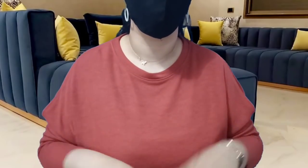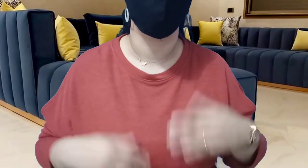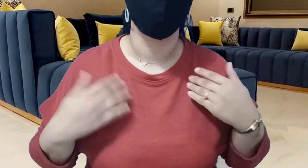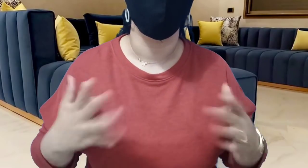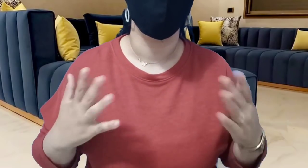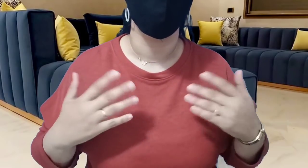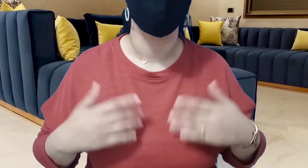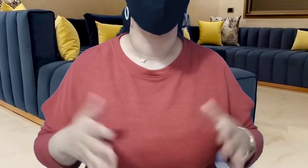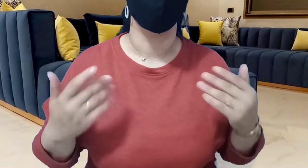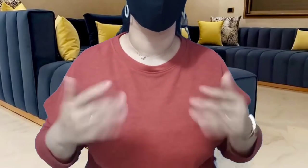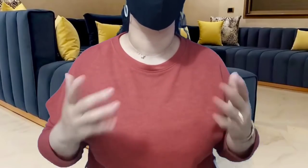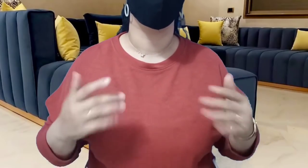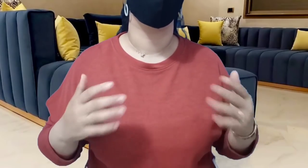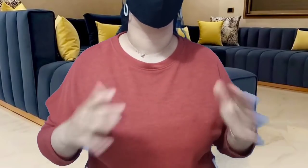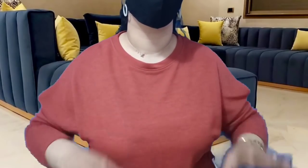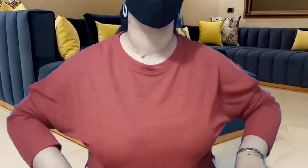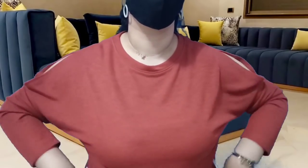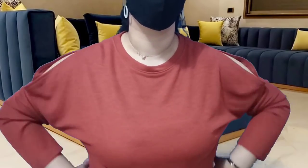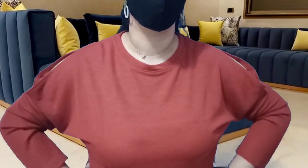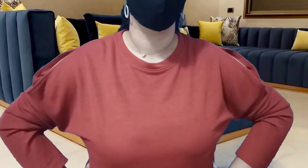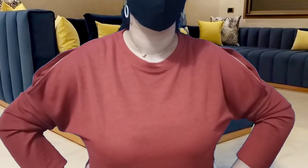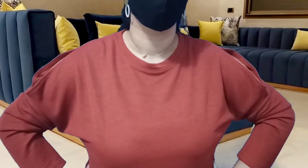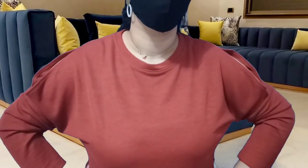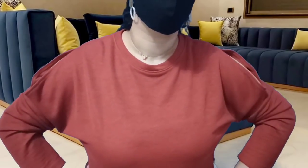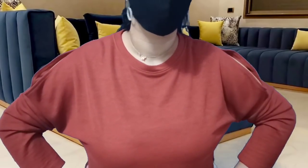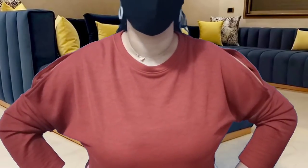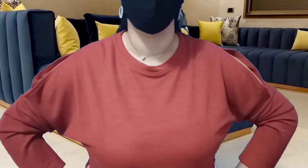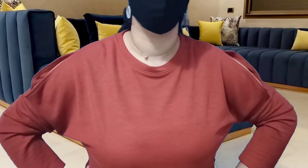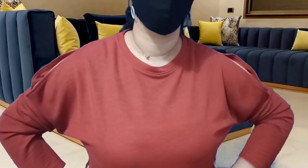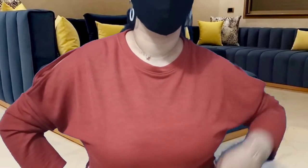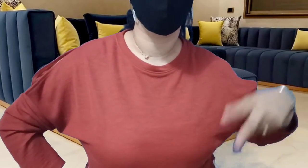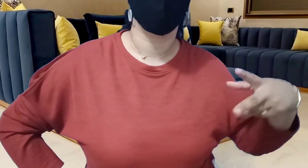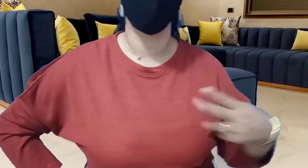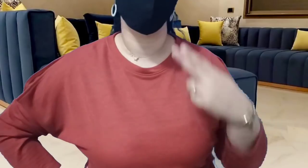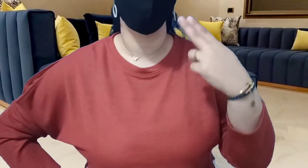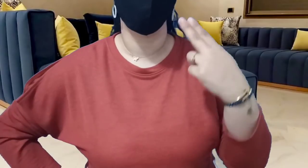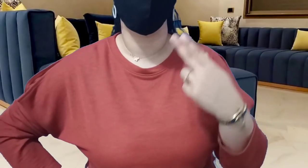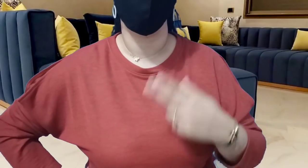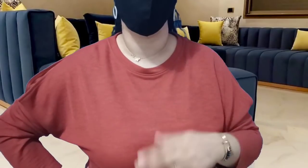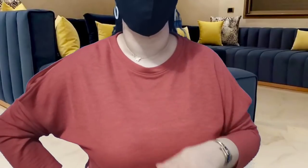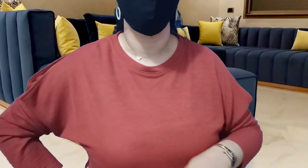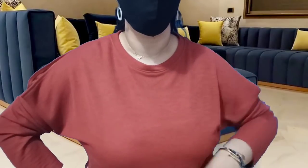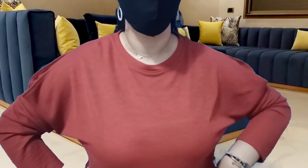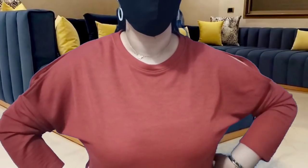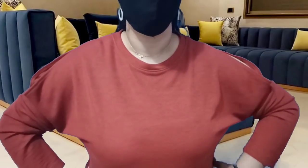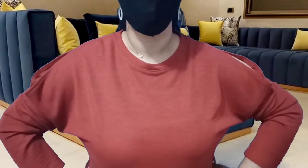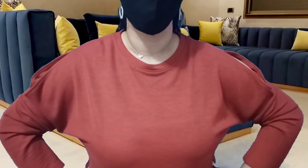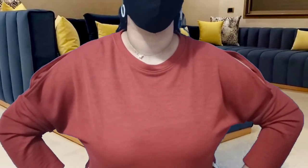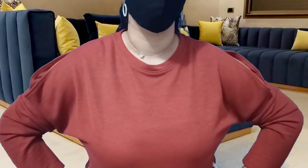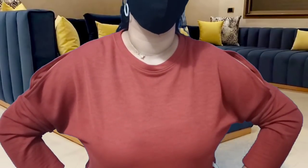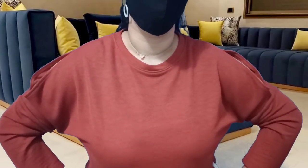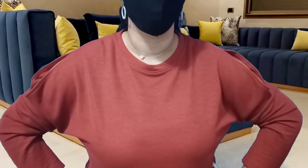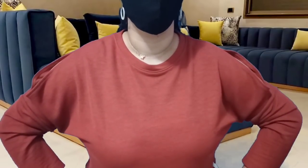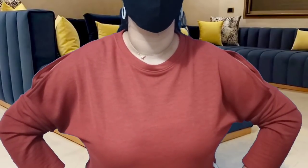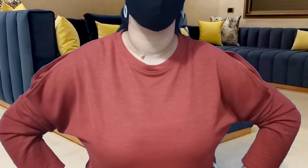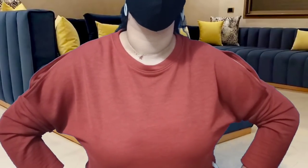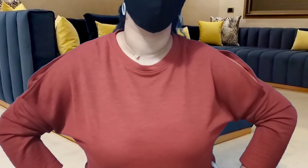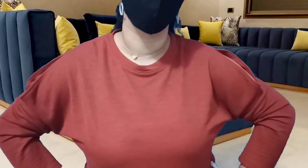فرمعها في الآخر بغى يقلسها على الضص وهو ما يخلي المقص ما يدمن الضص يا أخوتي باغي انتقم من